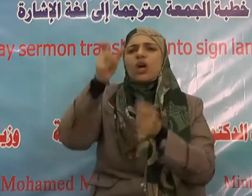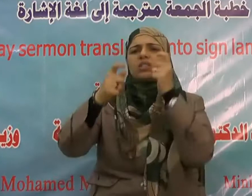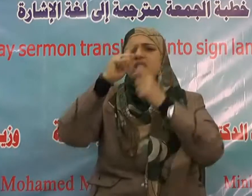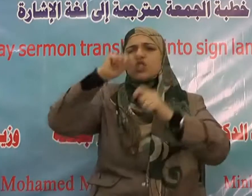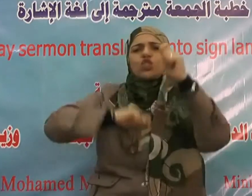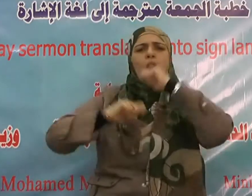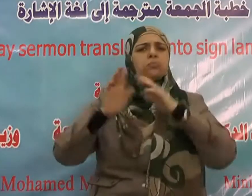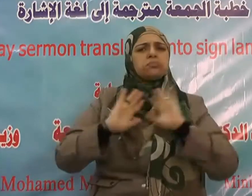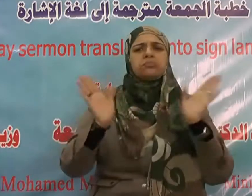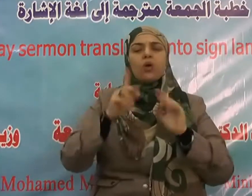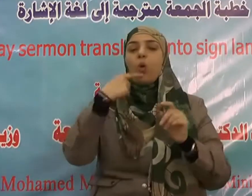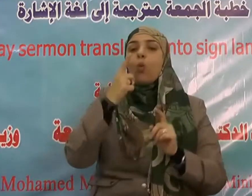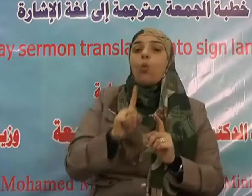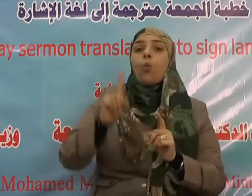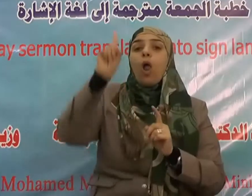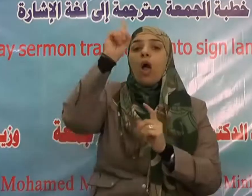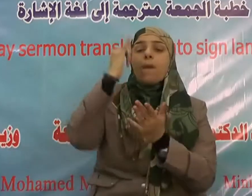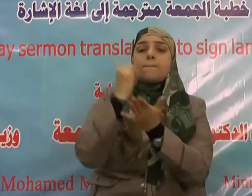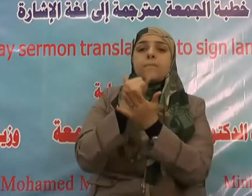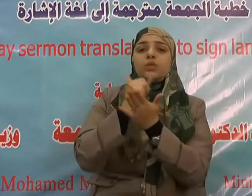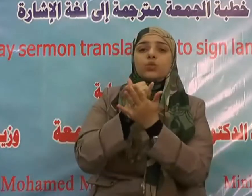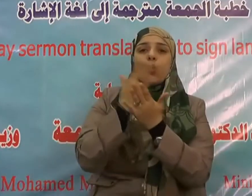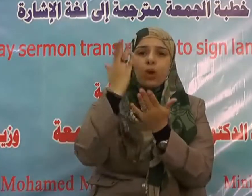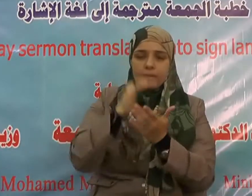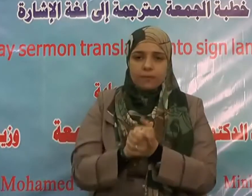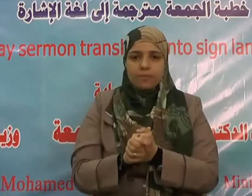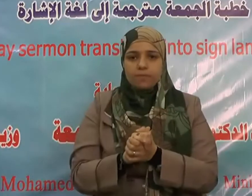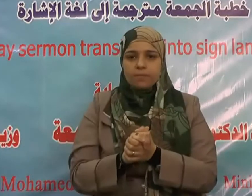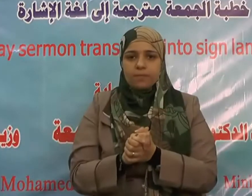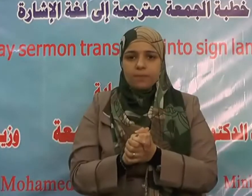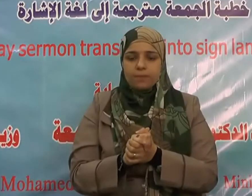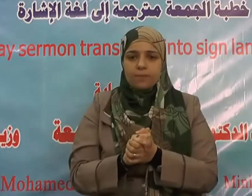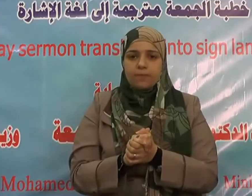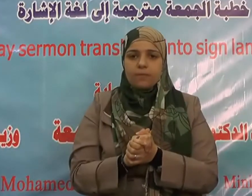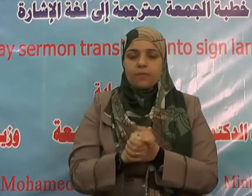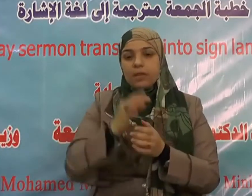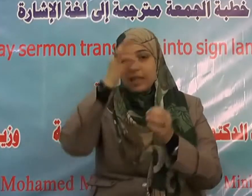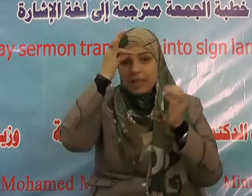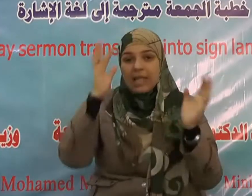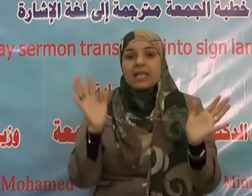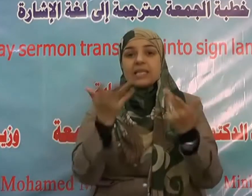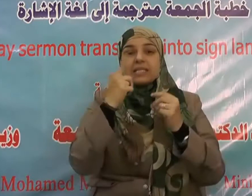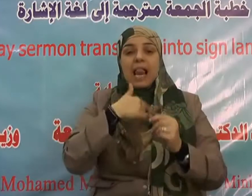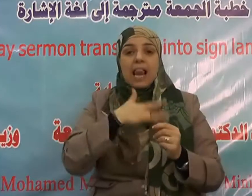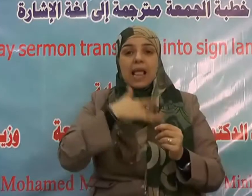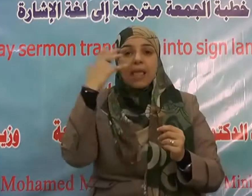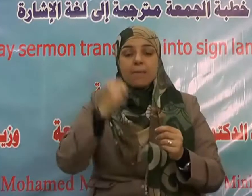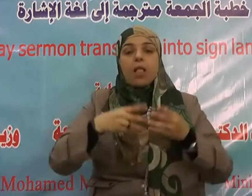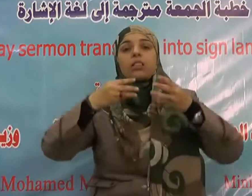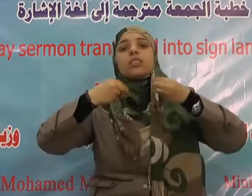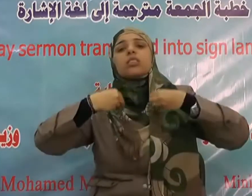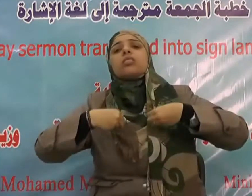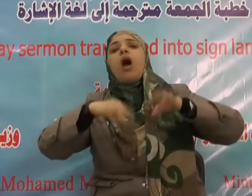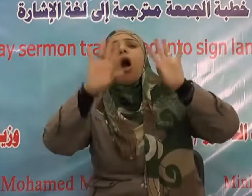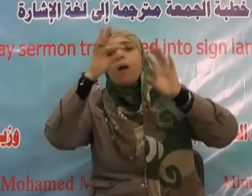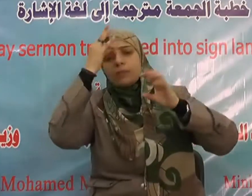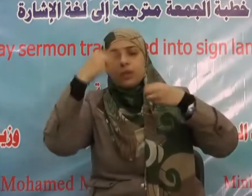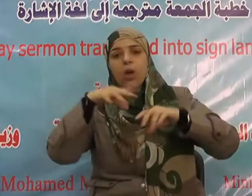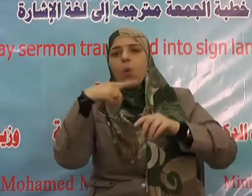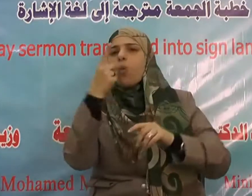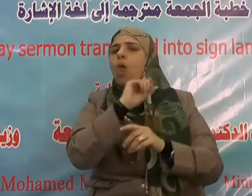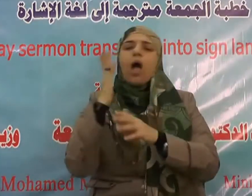تصرفاته وحركته في الكون كله وتعامله مع خلق الله أجمعين